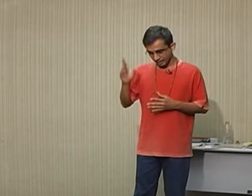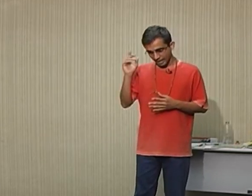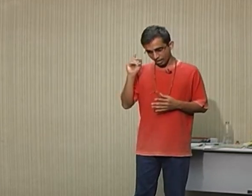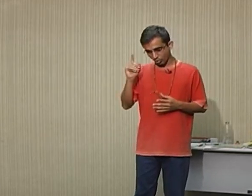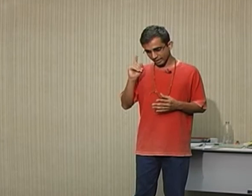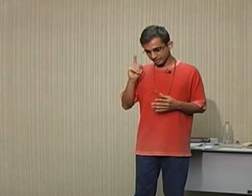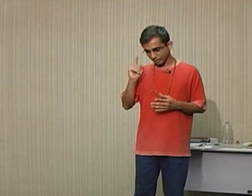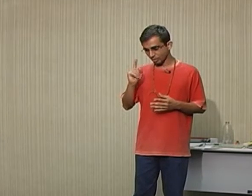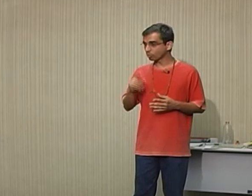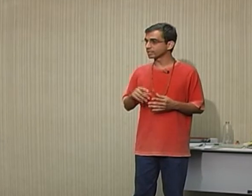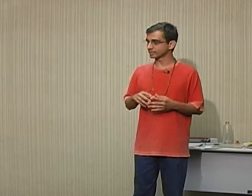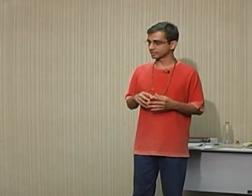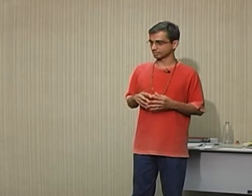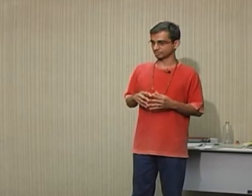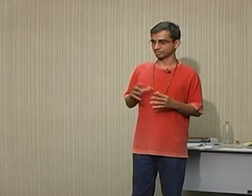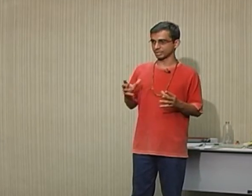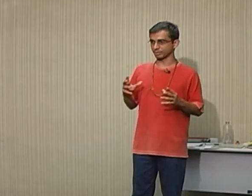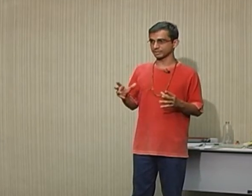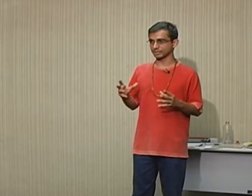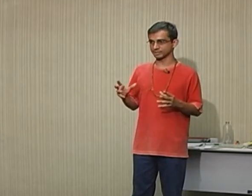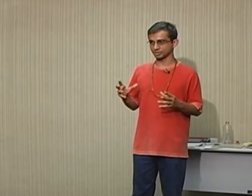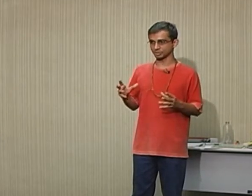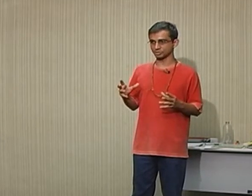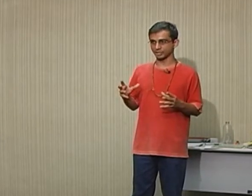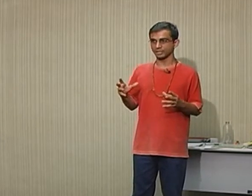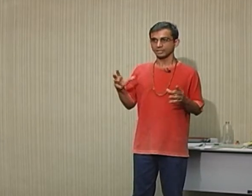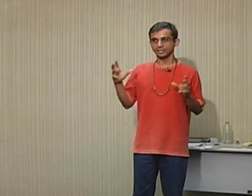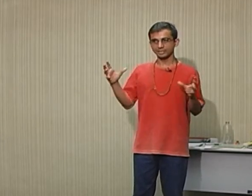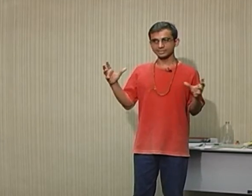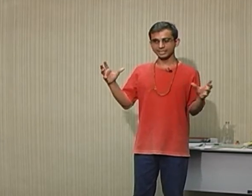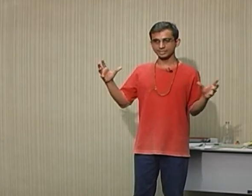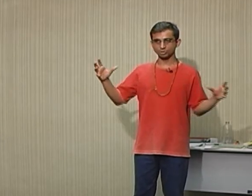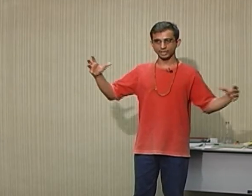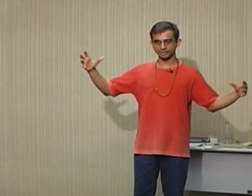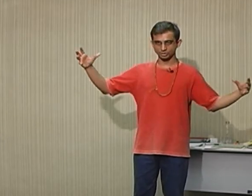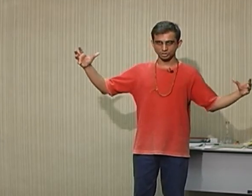Agora, tem uma coisa aqui, que é bem interessante a gente ver, que antes dessa história existir,